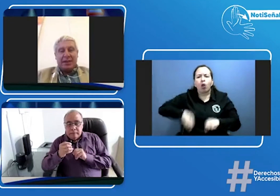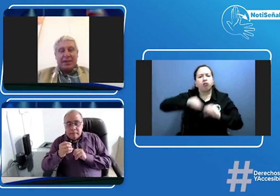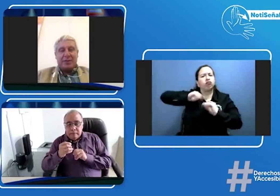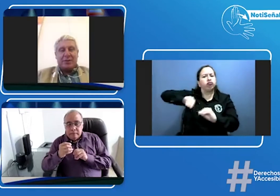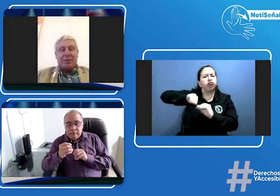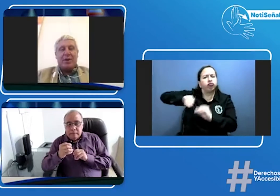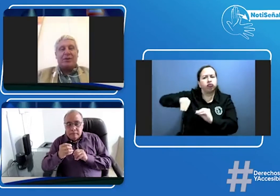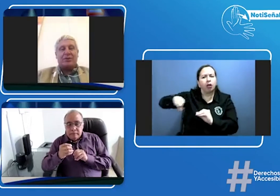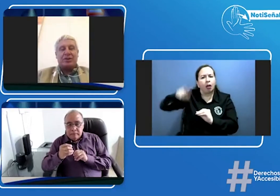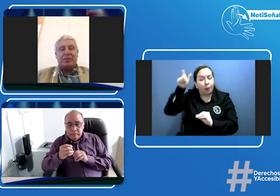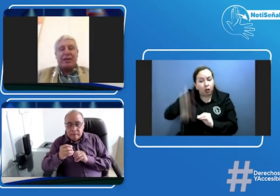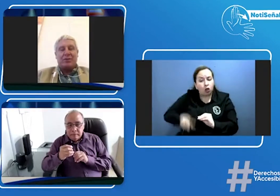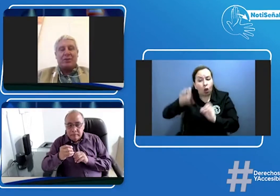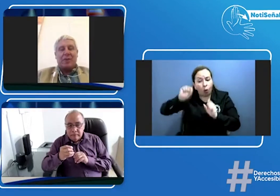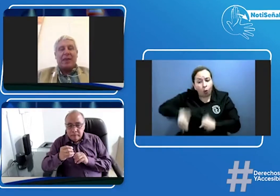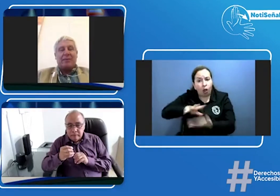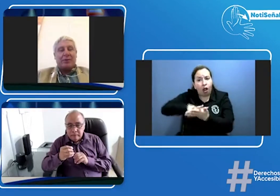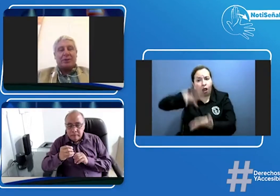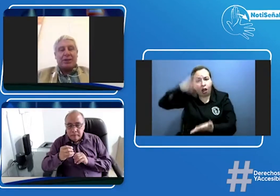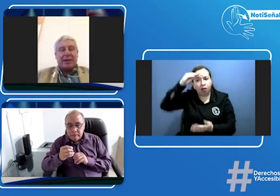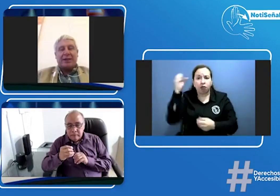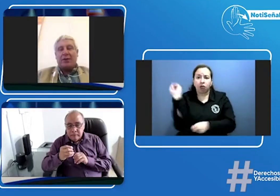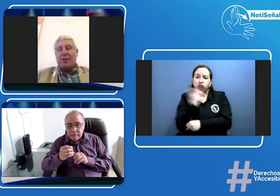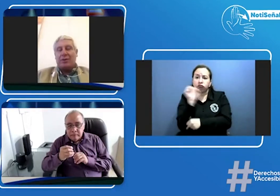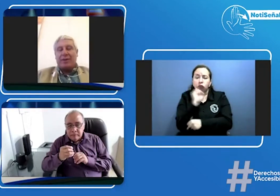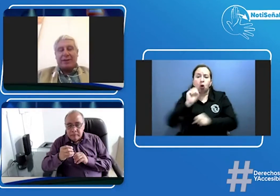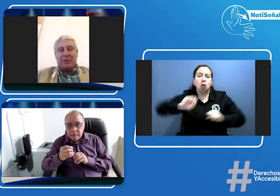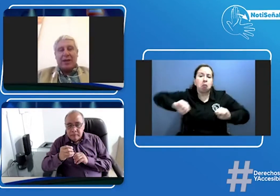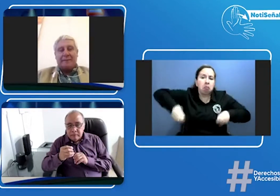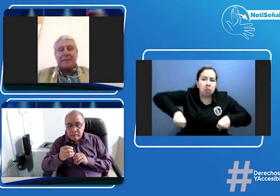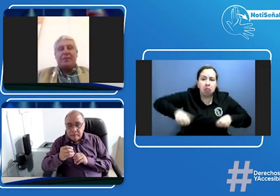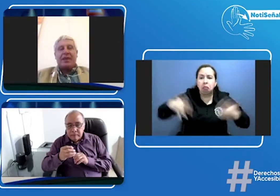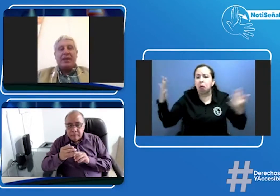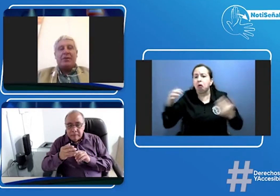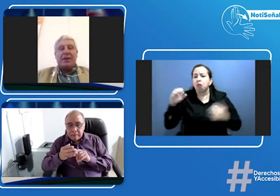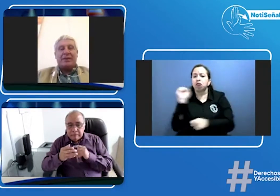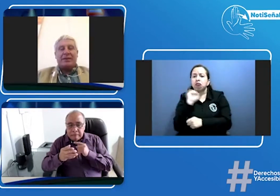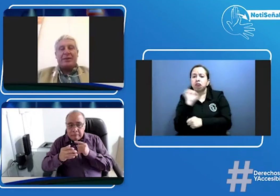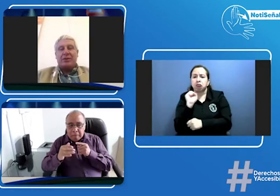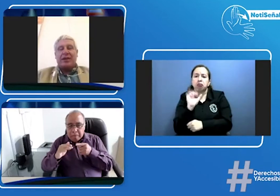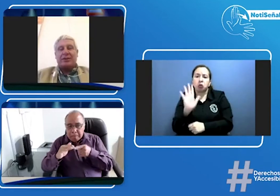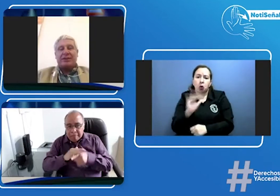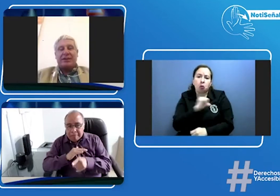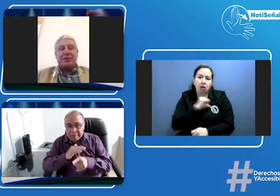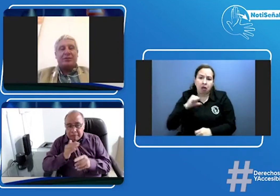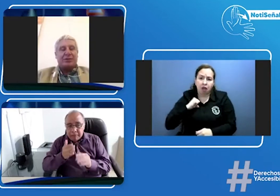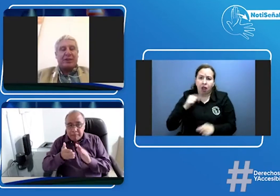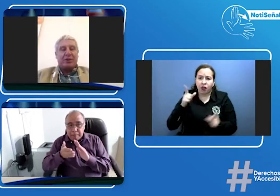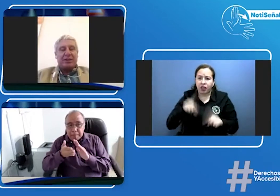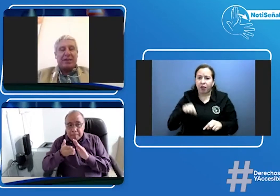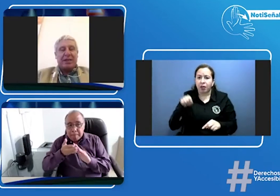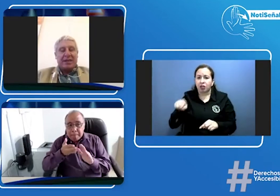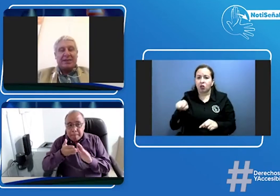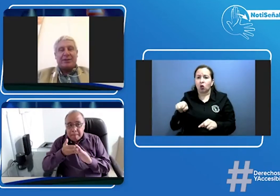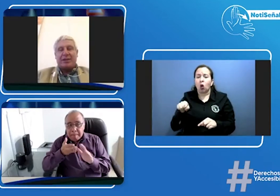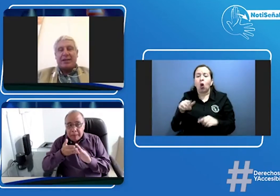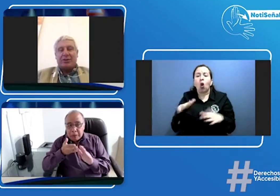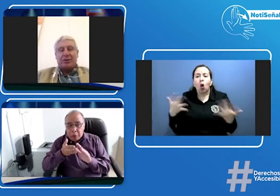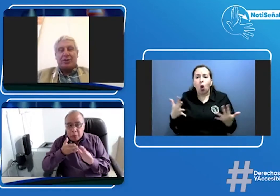que la persona pueda conducir un vehículo motocicleta o vehículo particular y obviamente ese vehículo tenga los distintivos posteriores que establecen la resolución